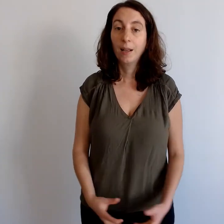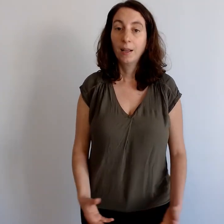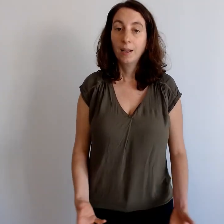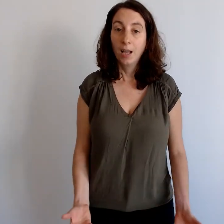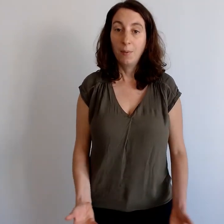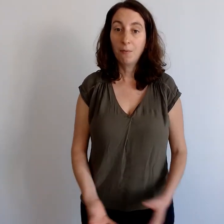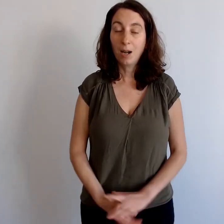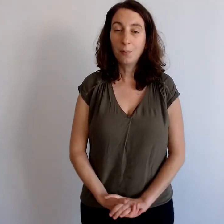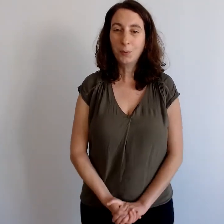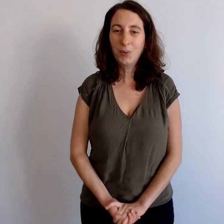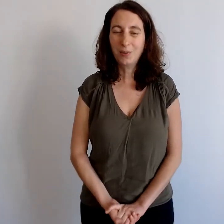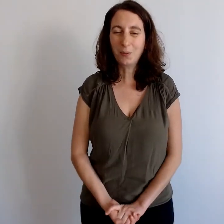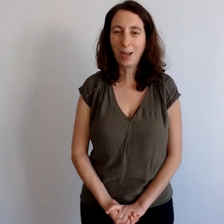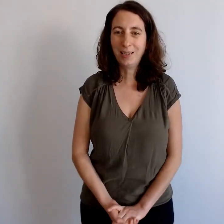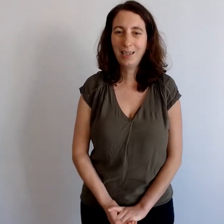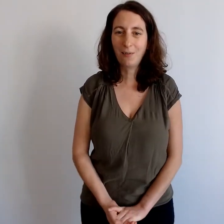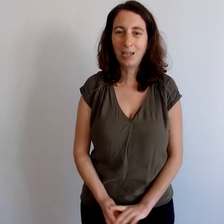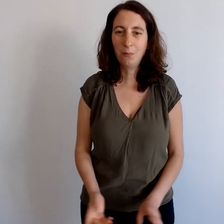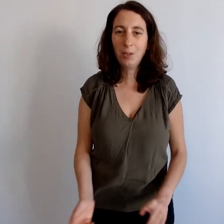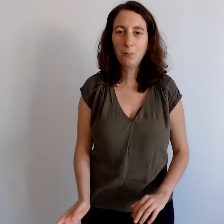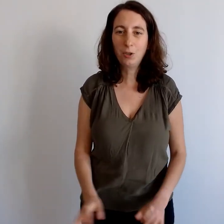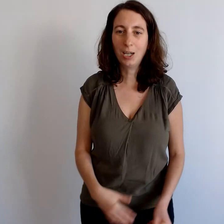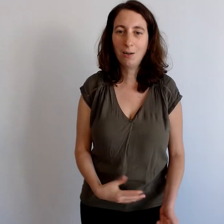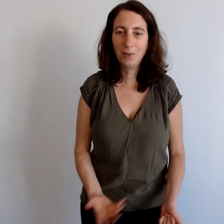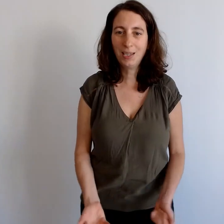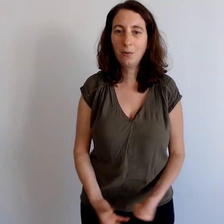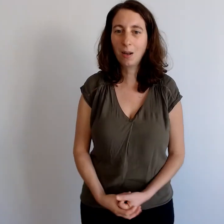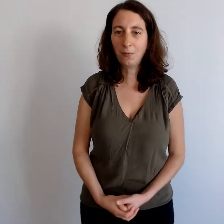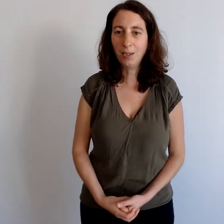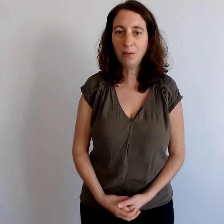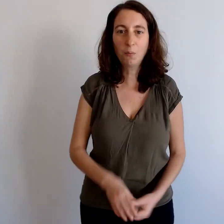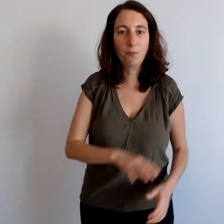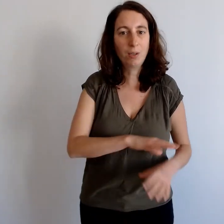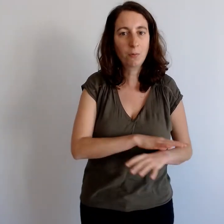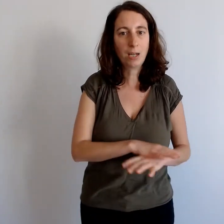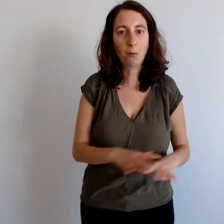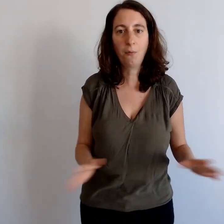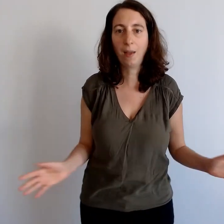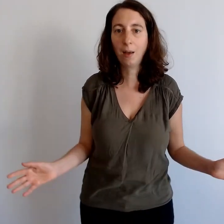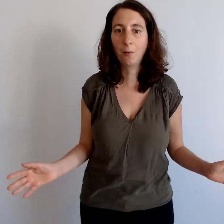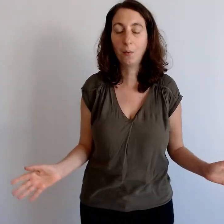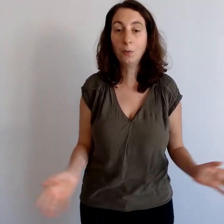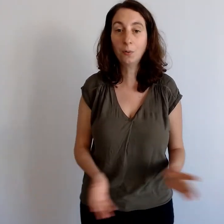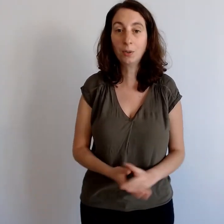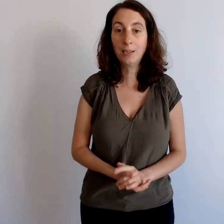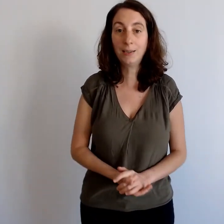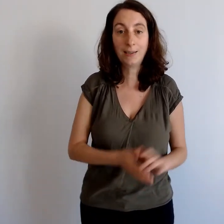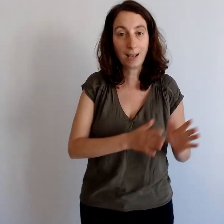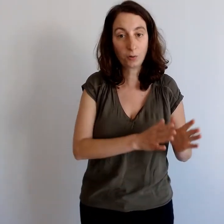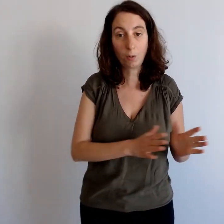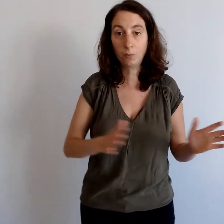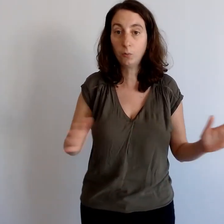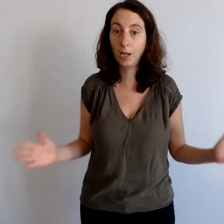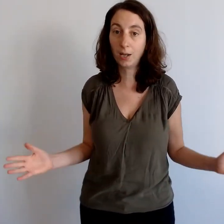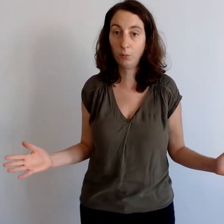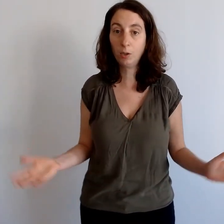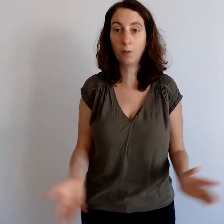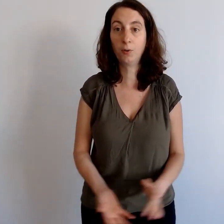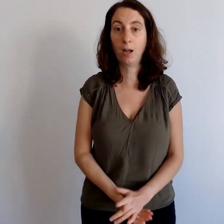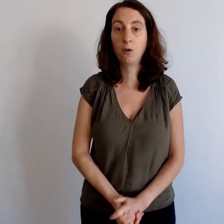Et bien voilà pour tous ces temps de pratique avec les huit couchers, le signe de l'infini. Vous pouvez donc les refaire autant que nécessaire, soit tous à la suite comme cela, comme on